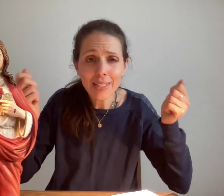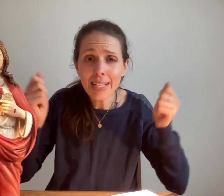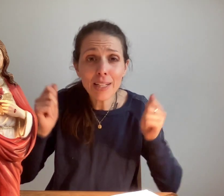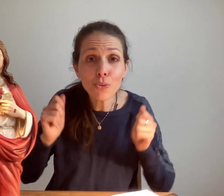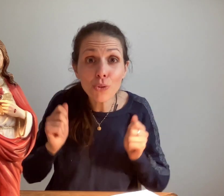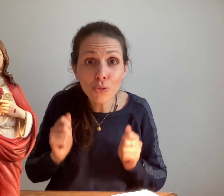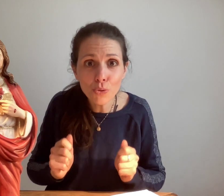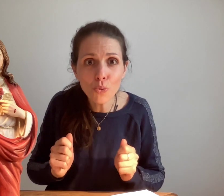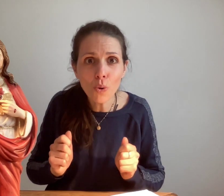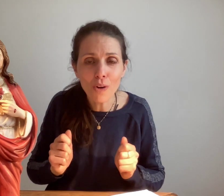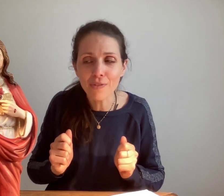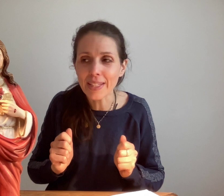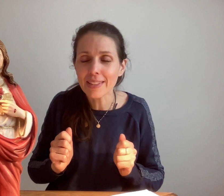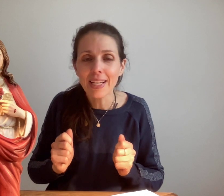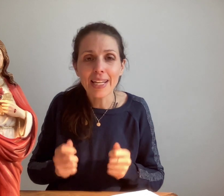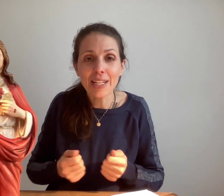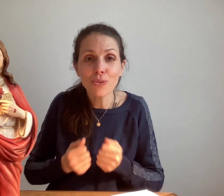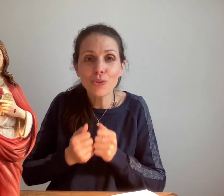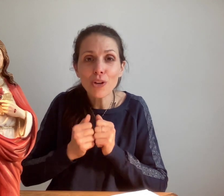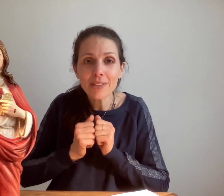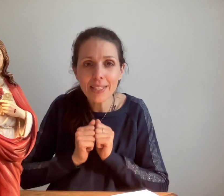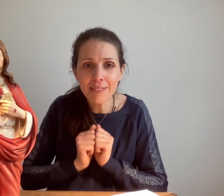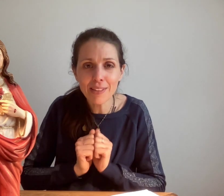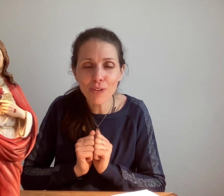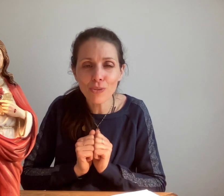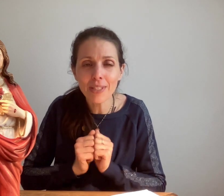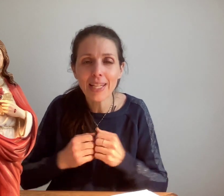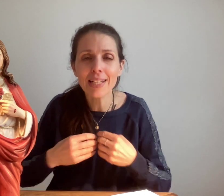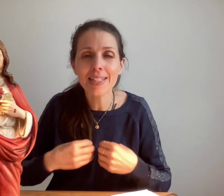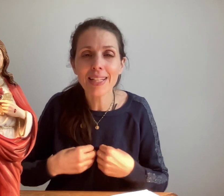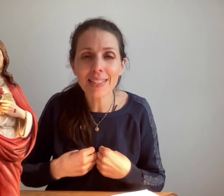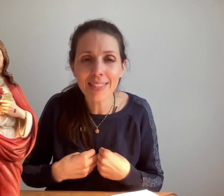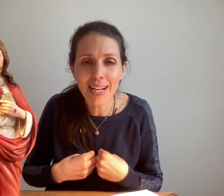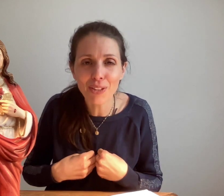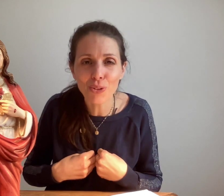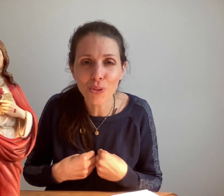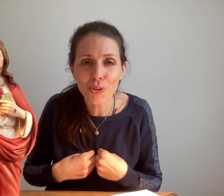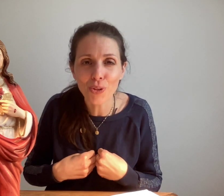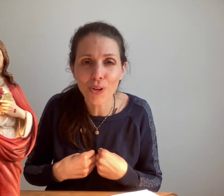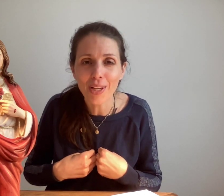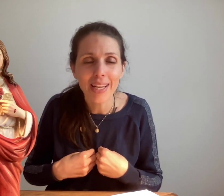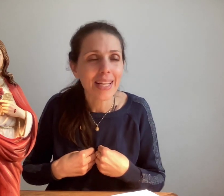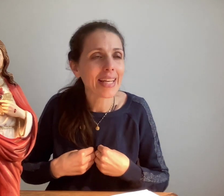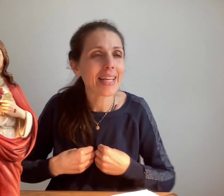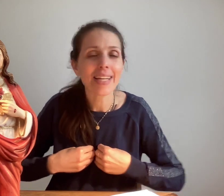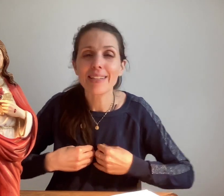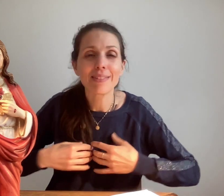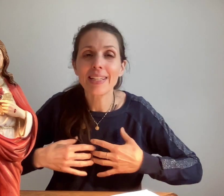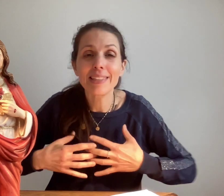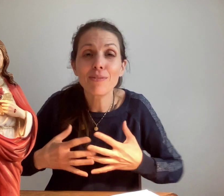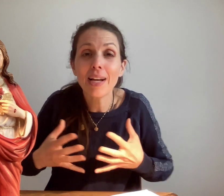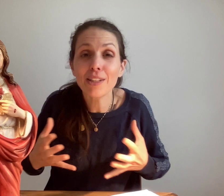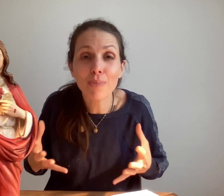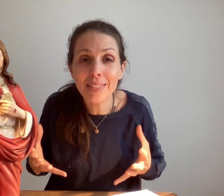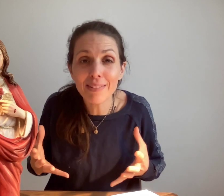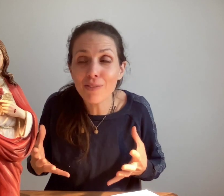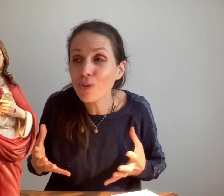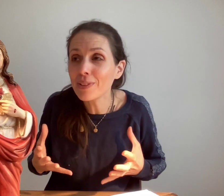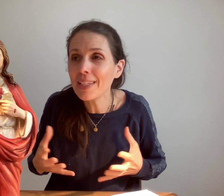il nous donne tout, en fait. Il nous donne sa divine volonté. Il s'installe dans notre cœur et il dit, voilà, dans ma divine volonté,